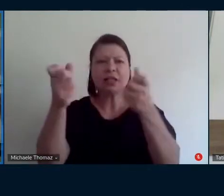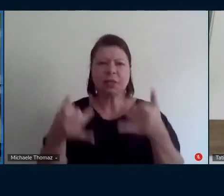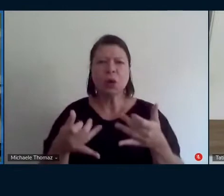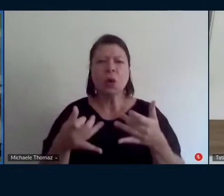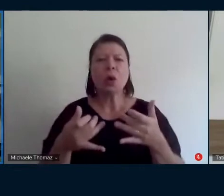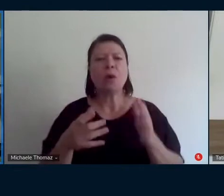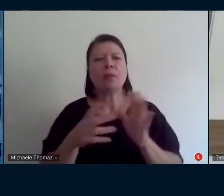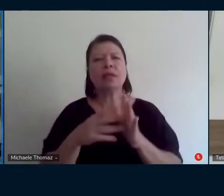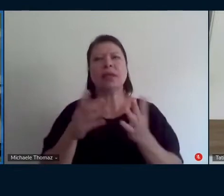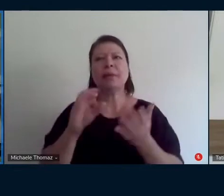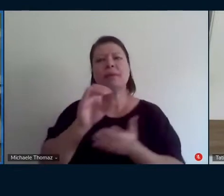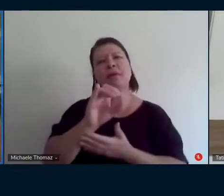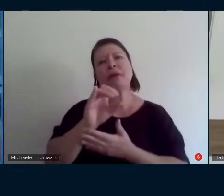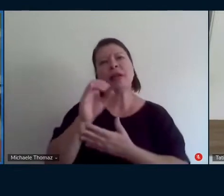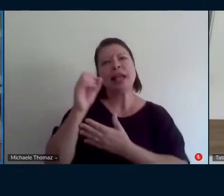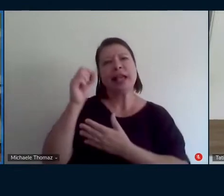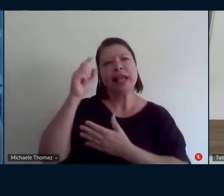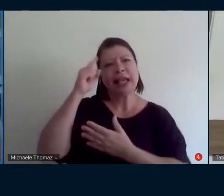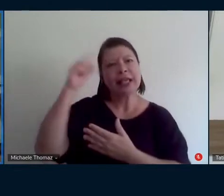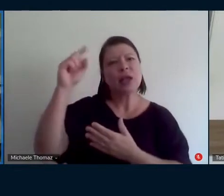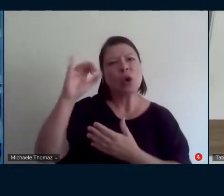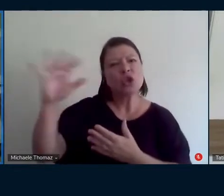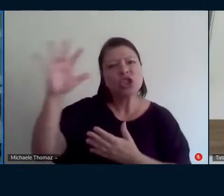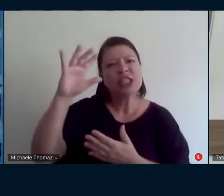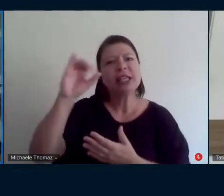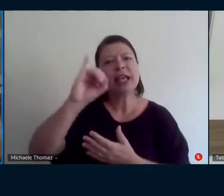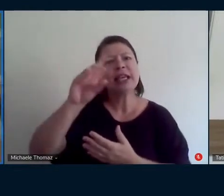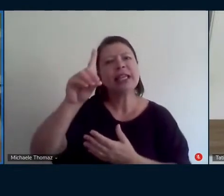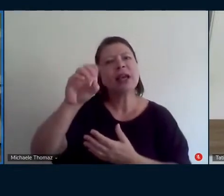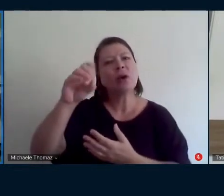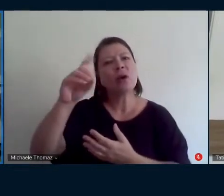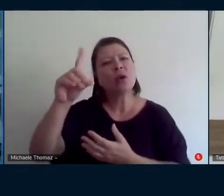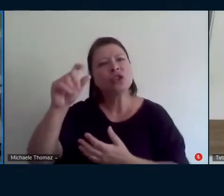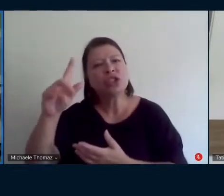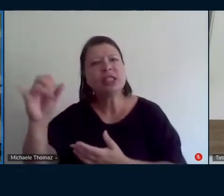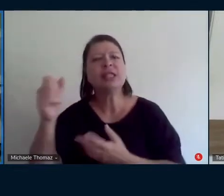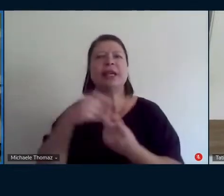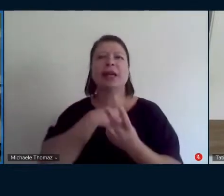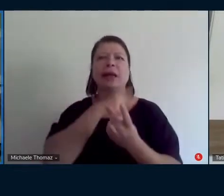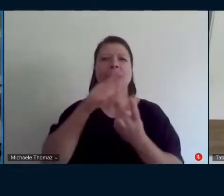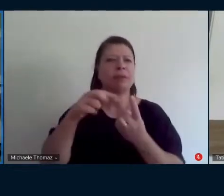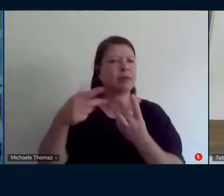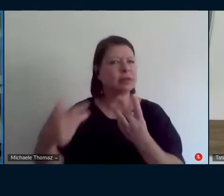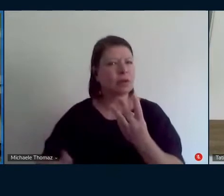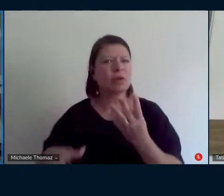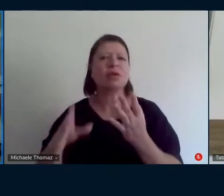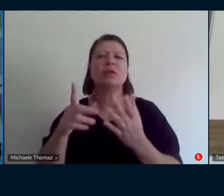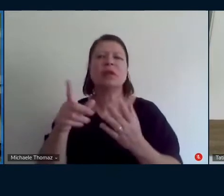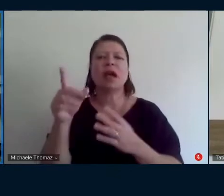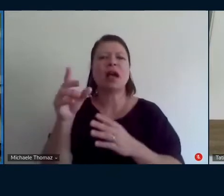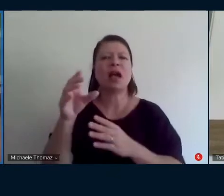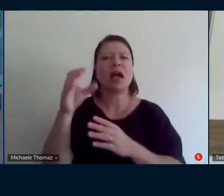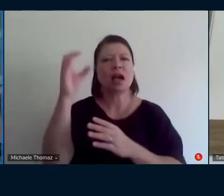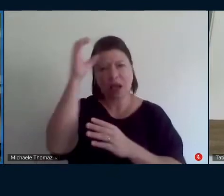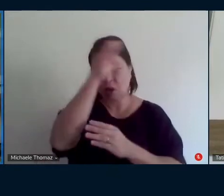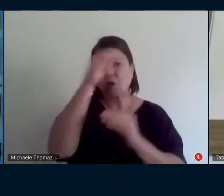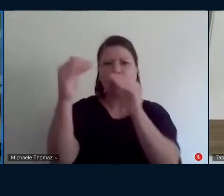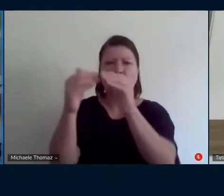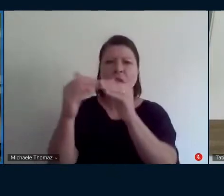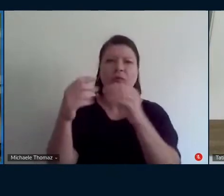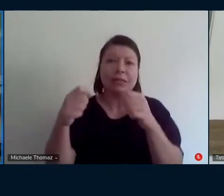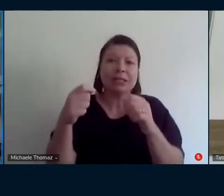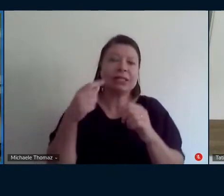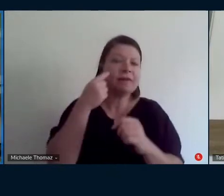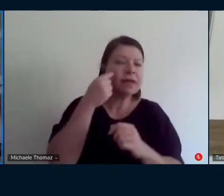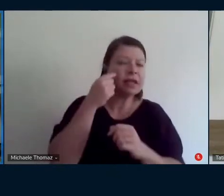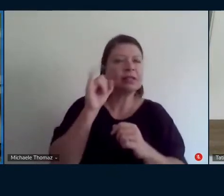determinista histórico cultural ela está assim meio ali colocada sem muita discussão então veja se